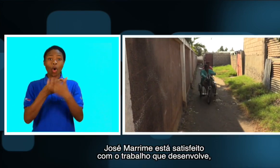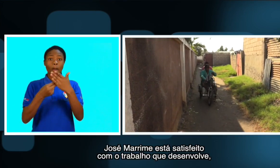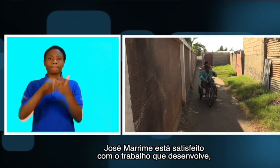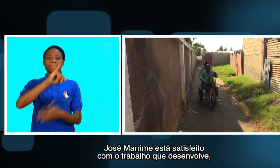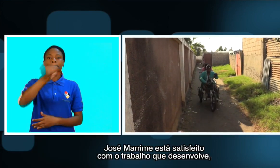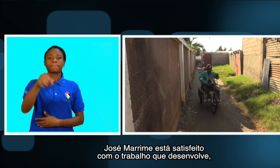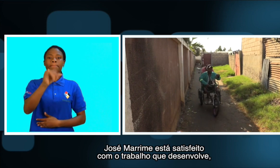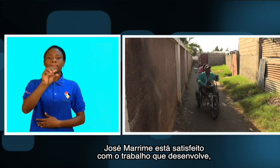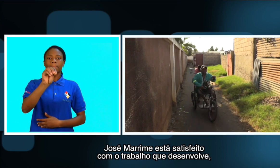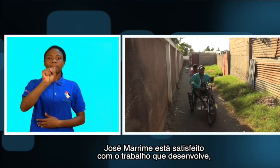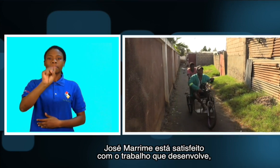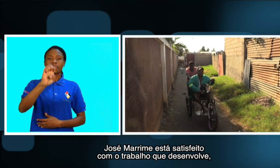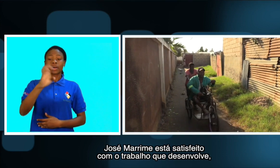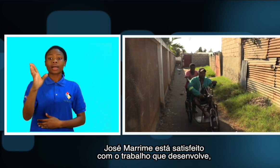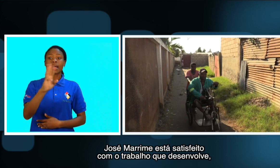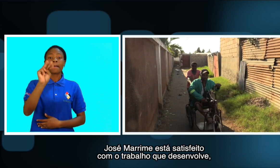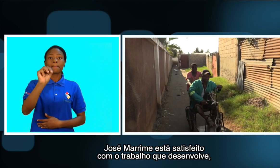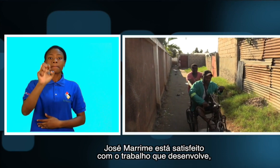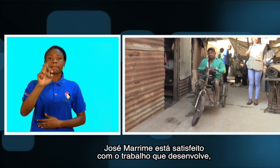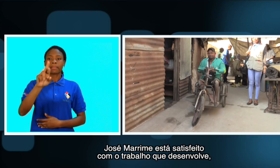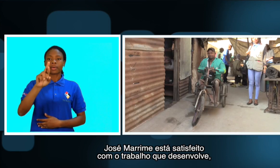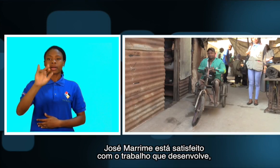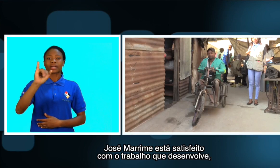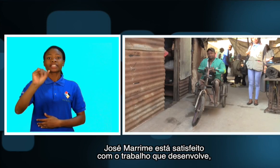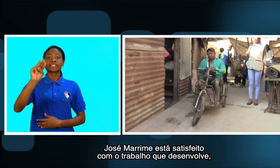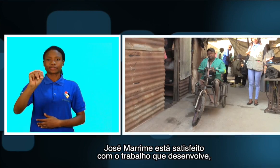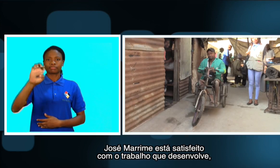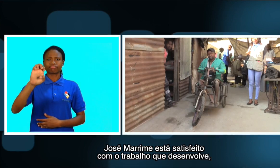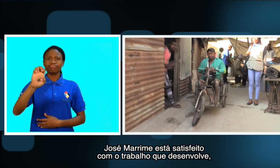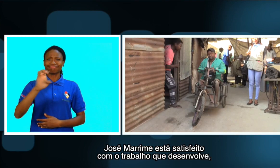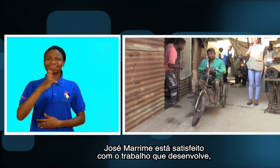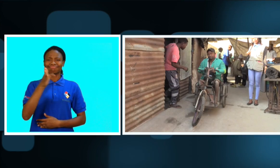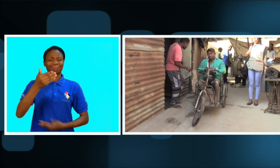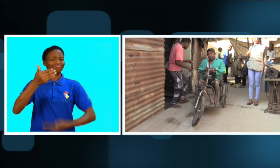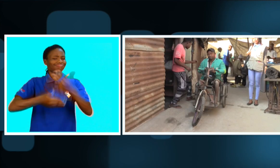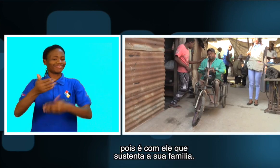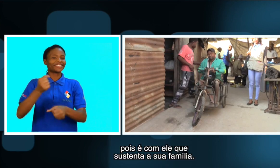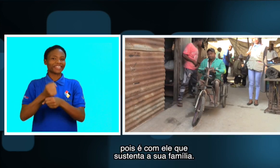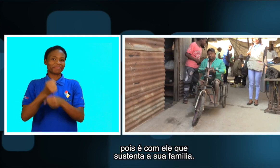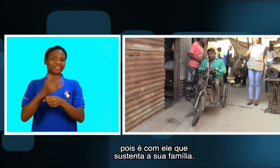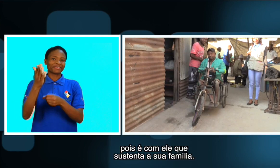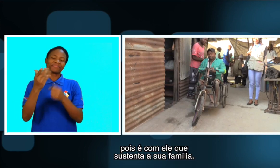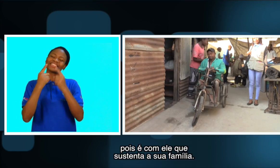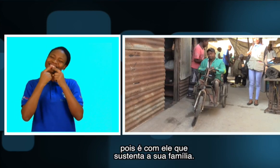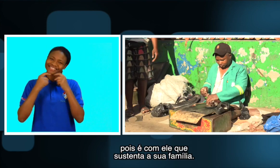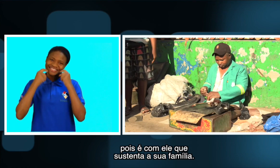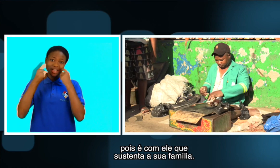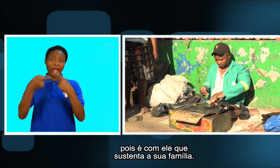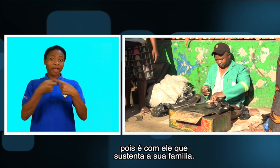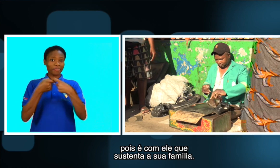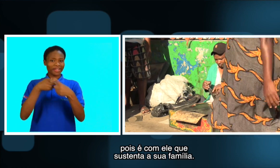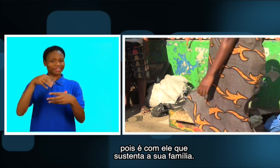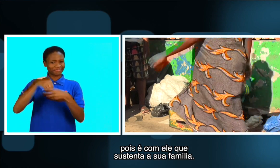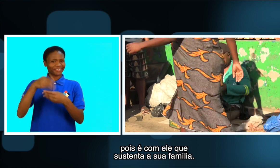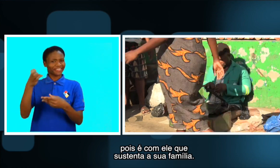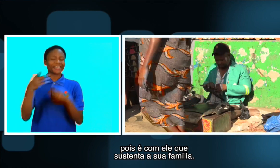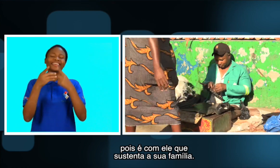José Marime está satisfeito com o trabalho que desenrola. Pois é com ele que sustenta a sua família.